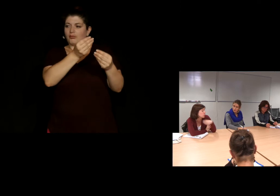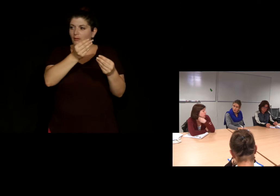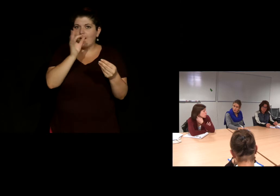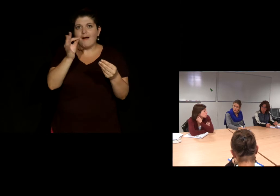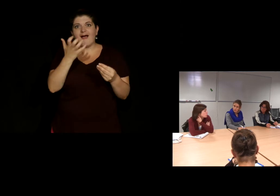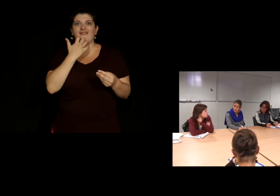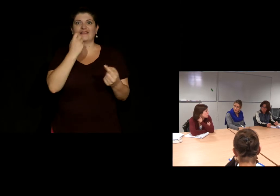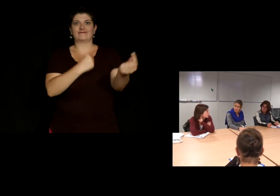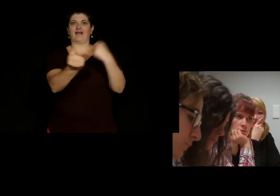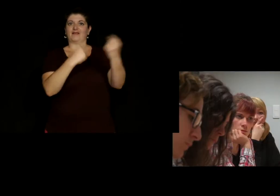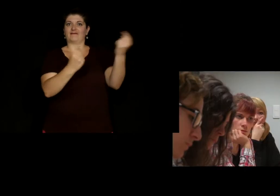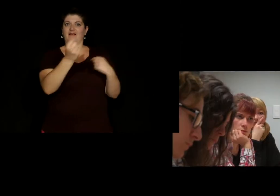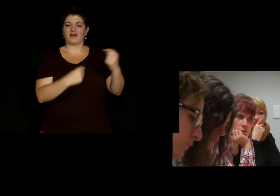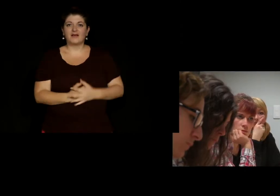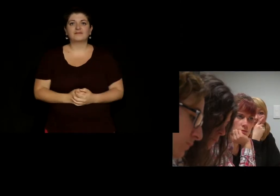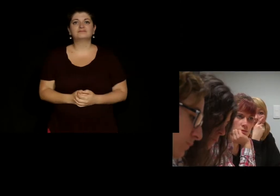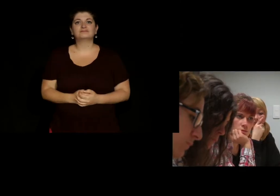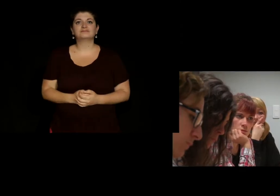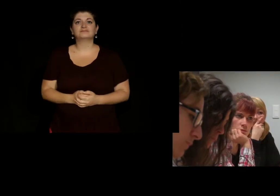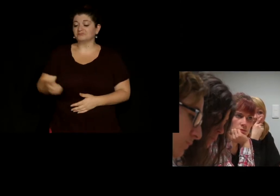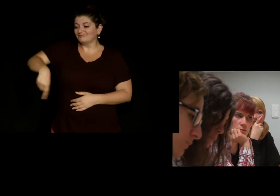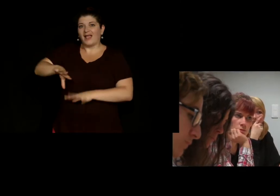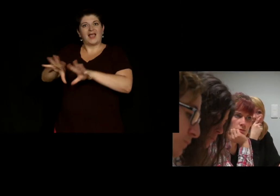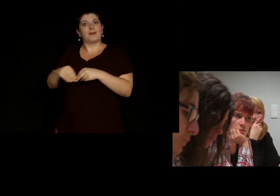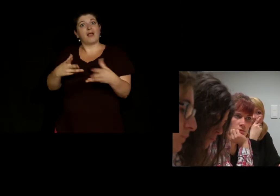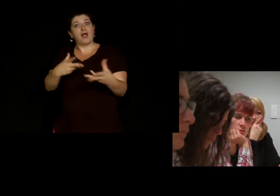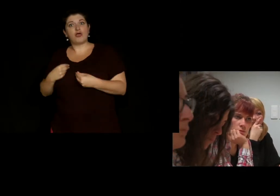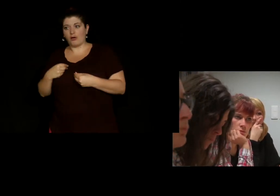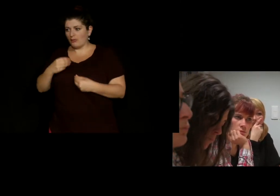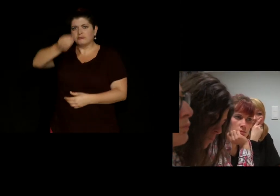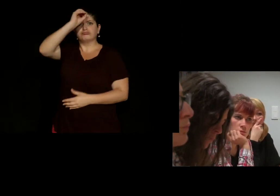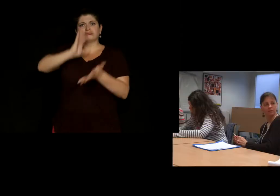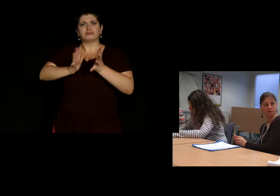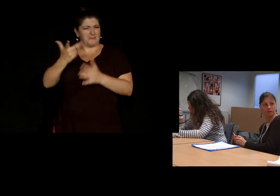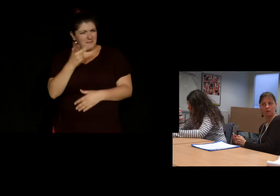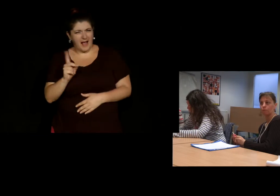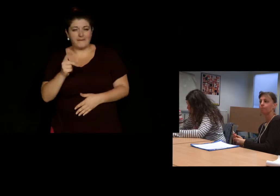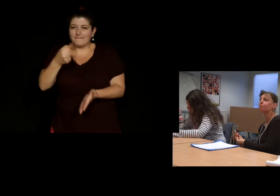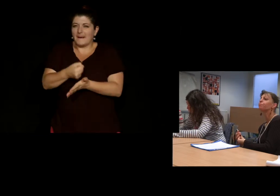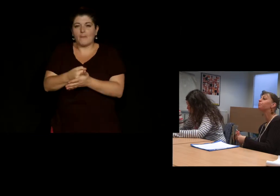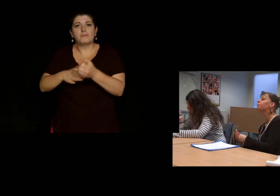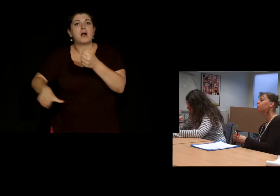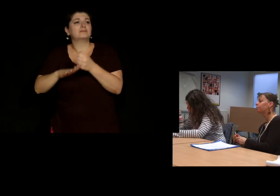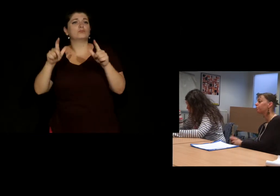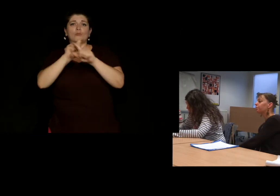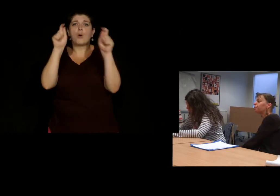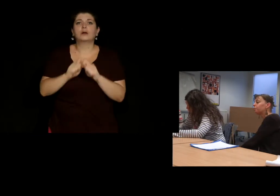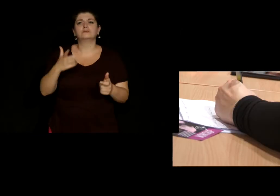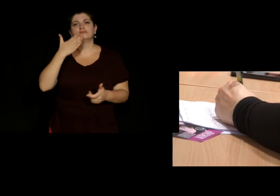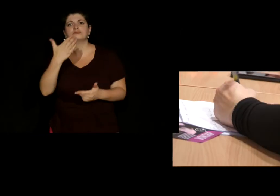mettre en place tout un réseau de transport au niveau d'une politique tarifaire aussi donc le transport pris en charge que même si on ne savait pas parler